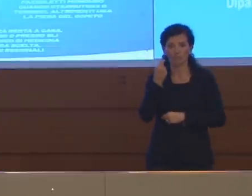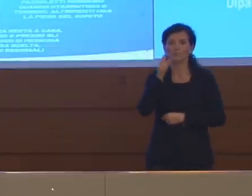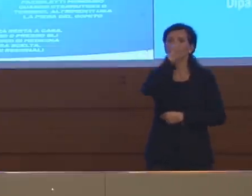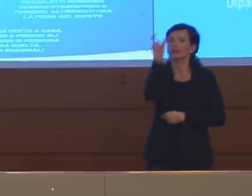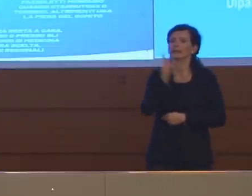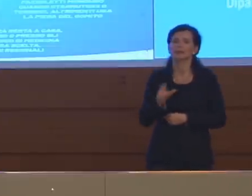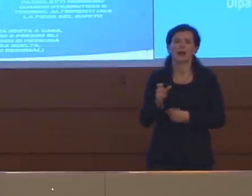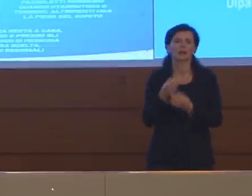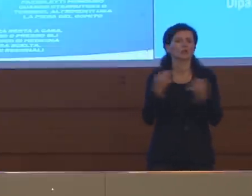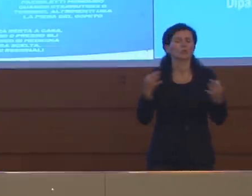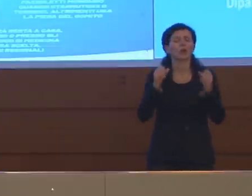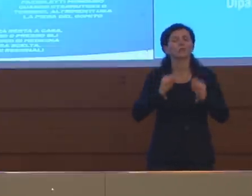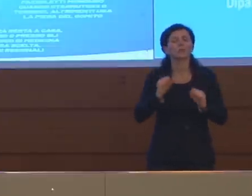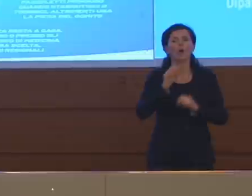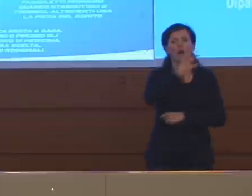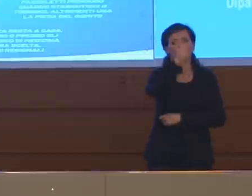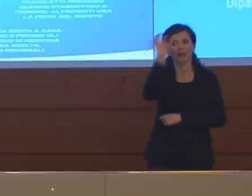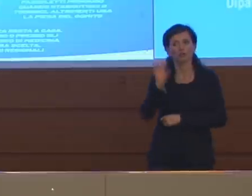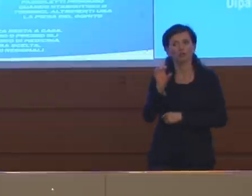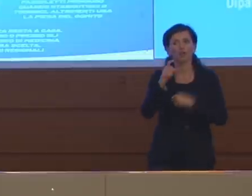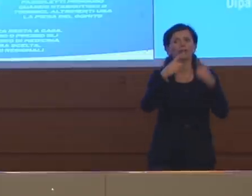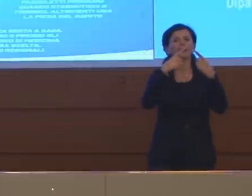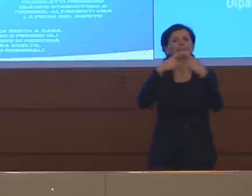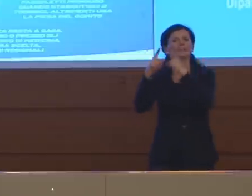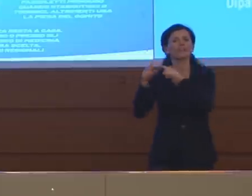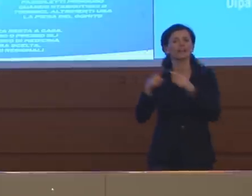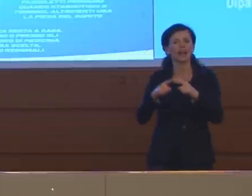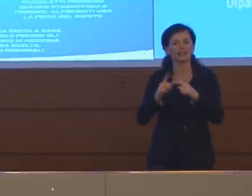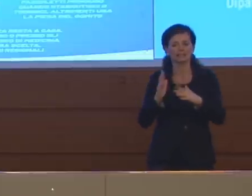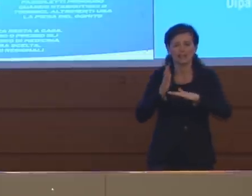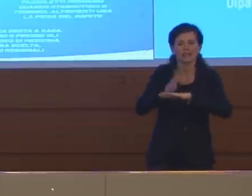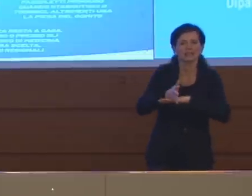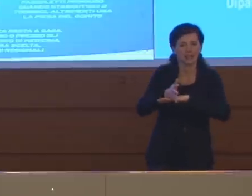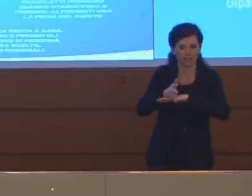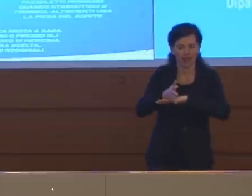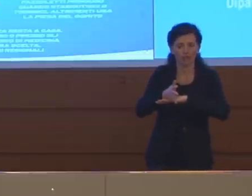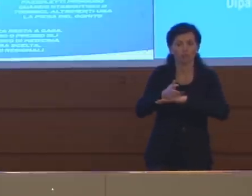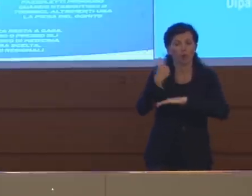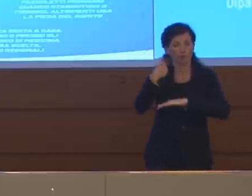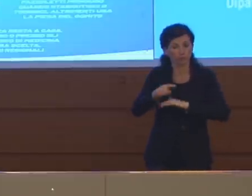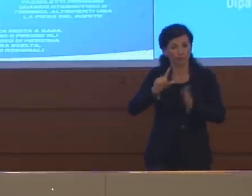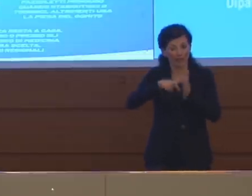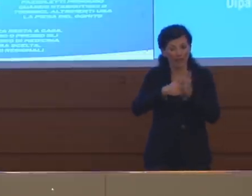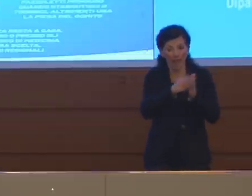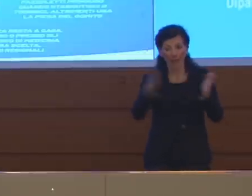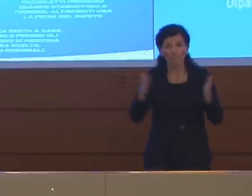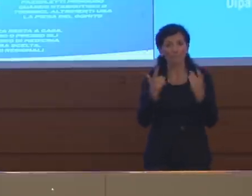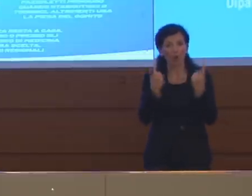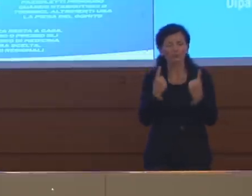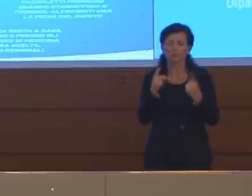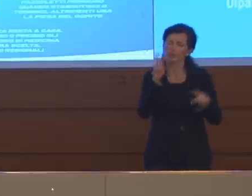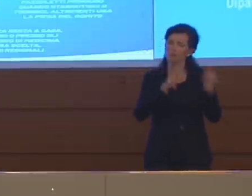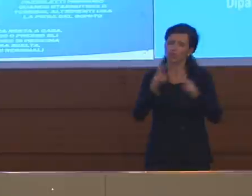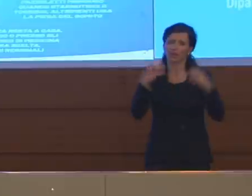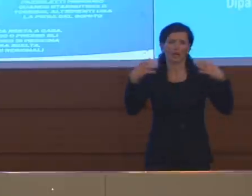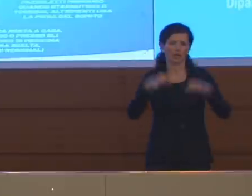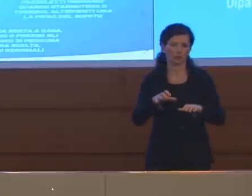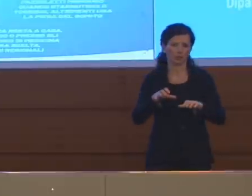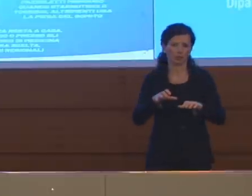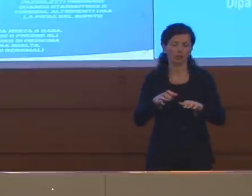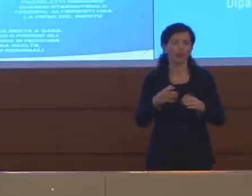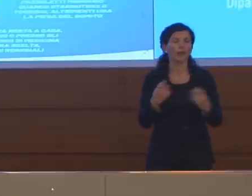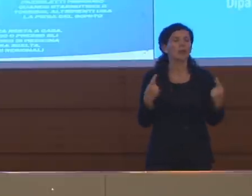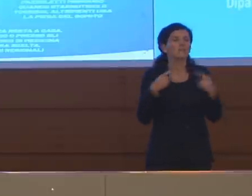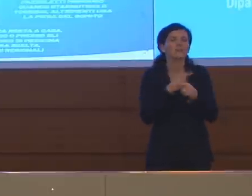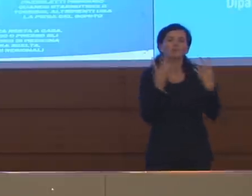livelli regionali o anche intraregionali e l'obiettivo è proprio fare in modo che queste differenze si riducano progressivamente andando verso questo scenario. Sull